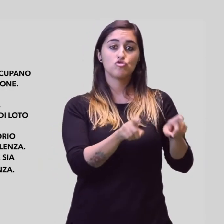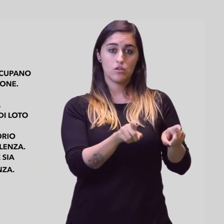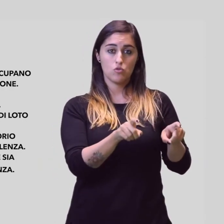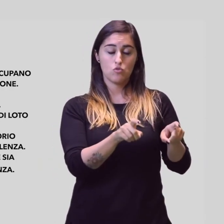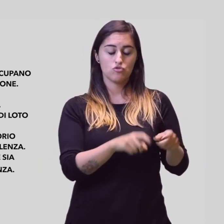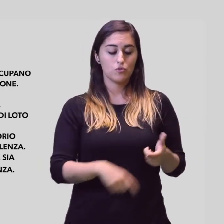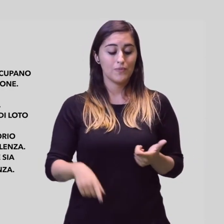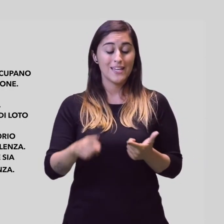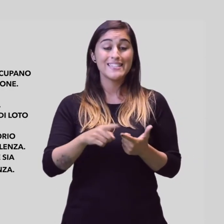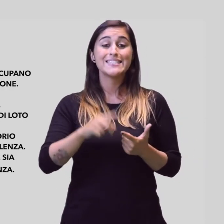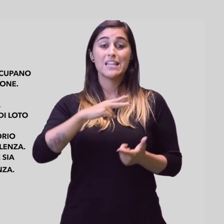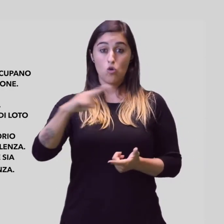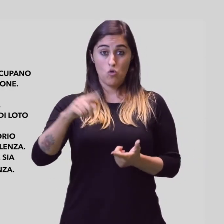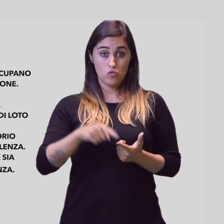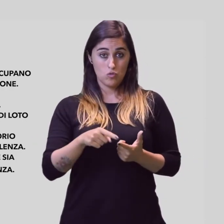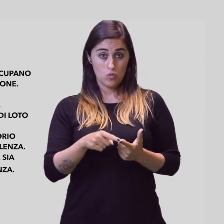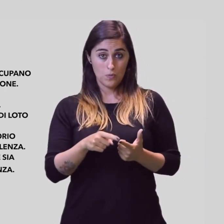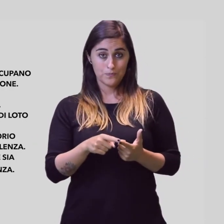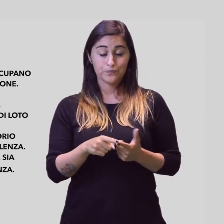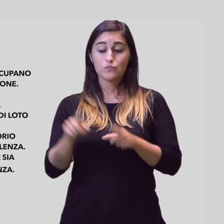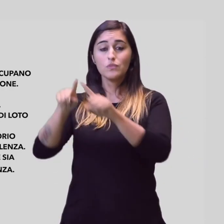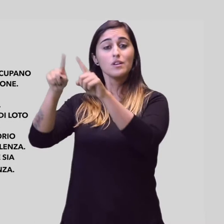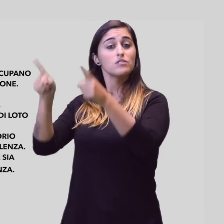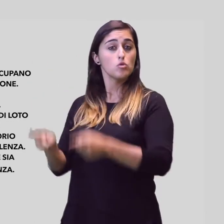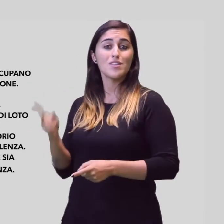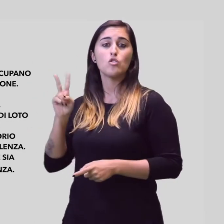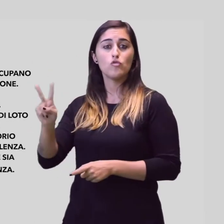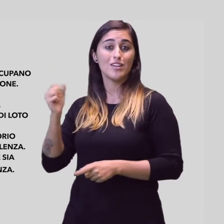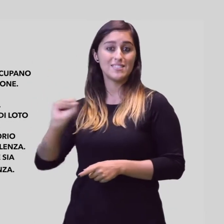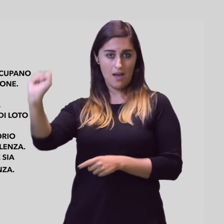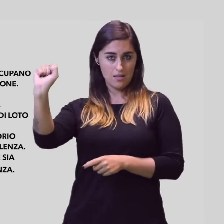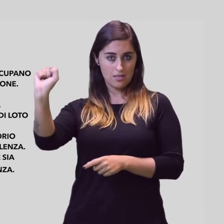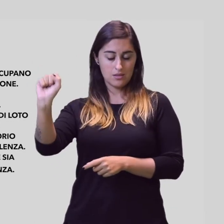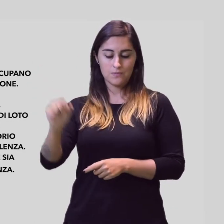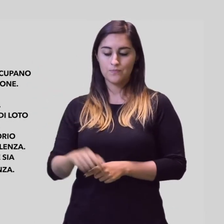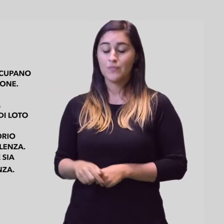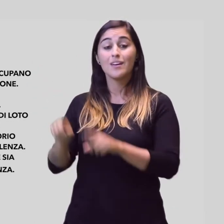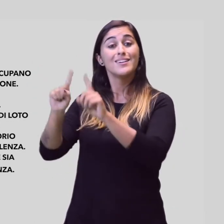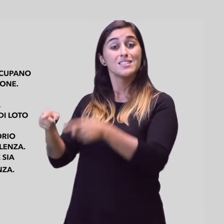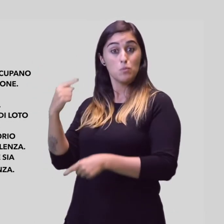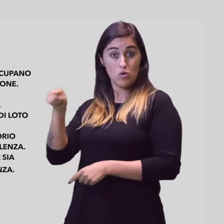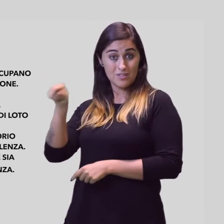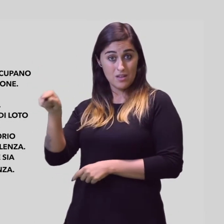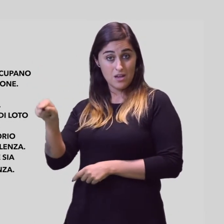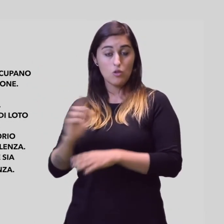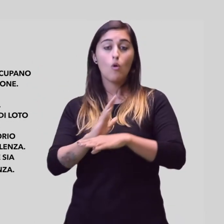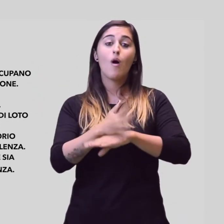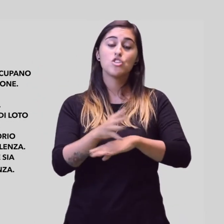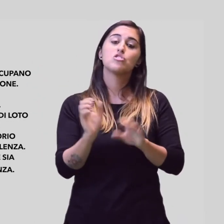e lo sportello antiviolenza. Allo sportello possono accedere